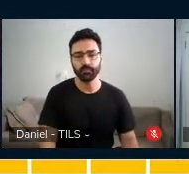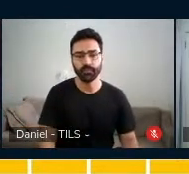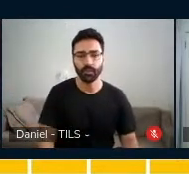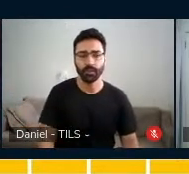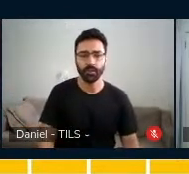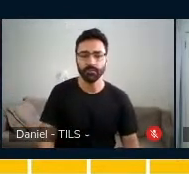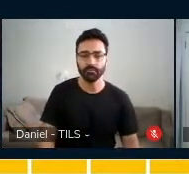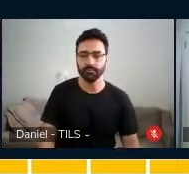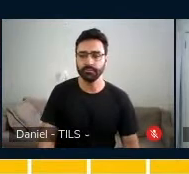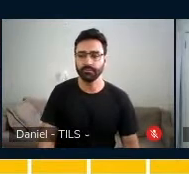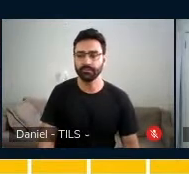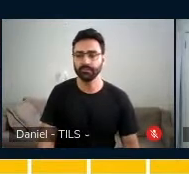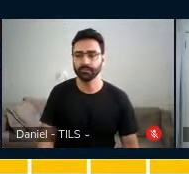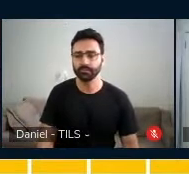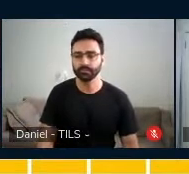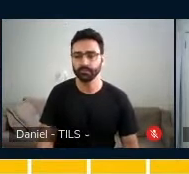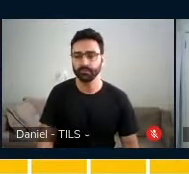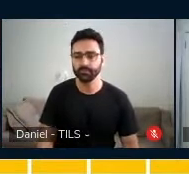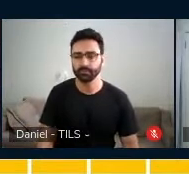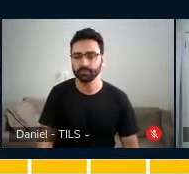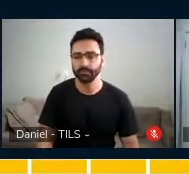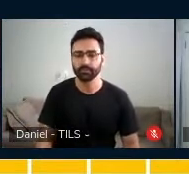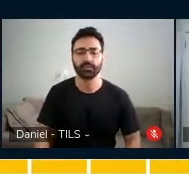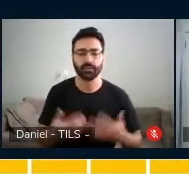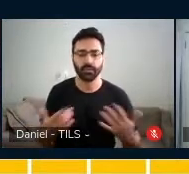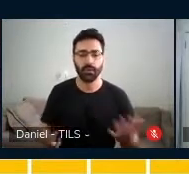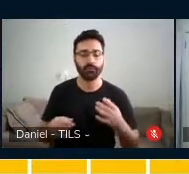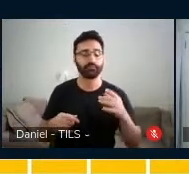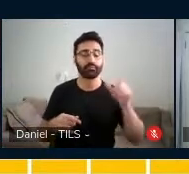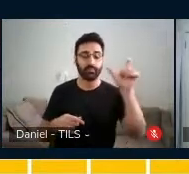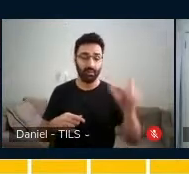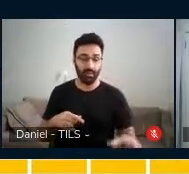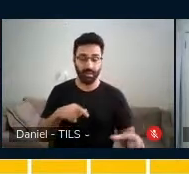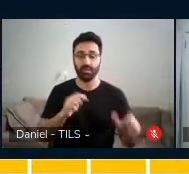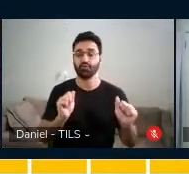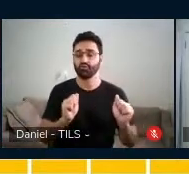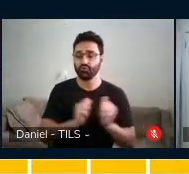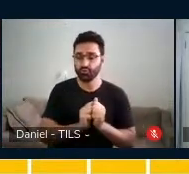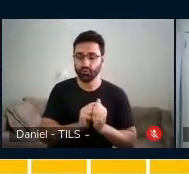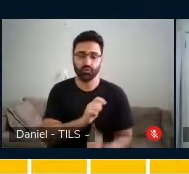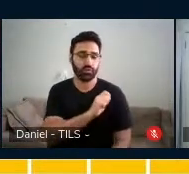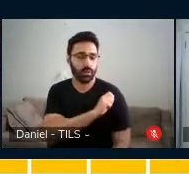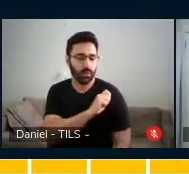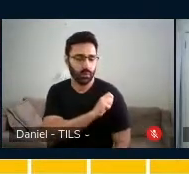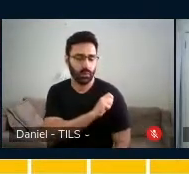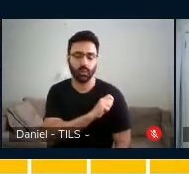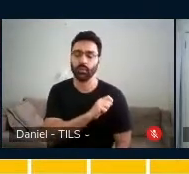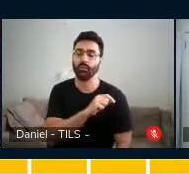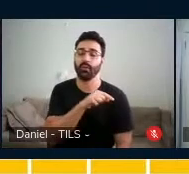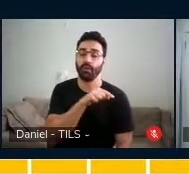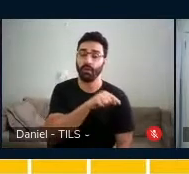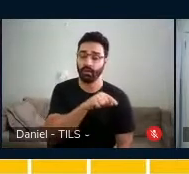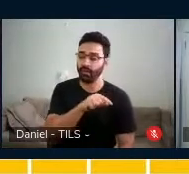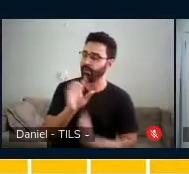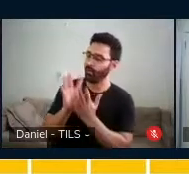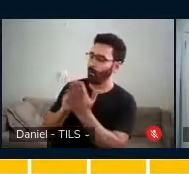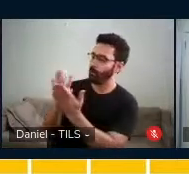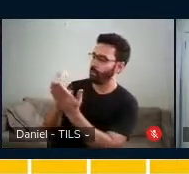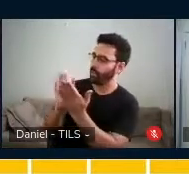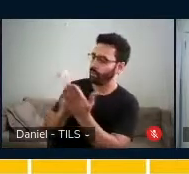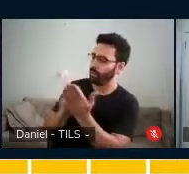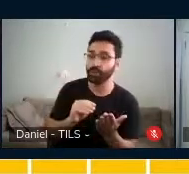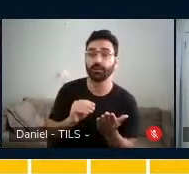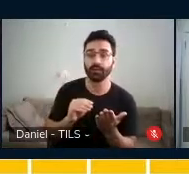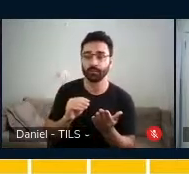Aí ela ficou junto com os estudantes, ela dançou, ela estava imitando, ela participou e os colegas,